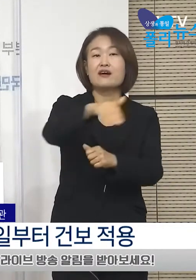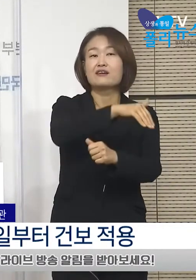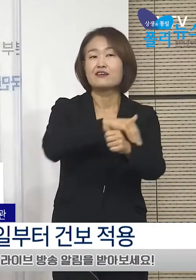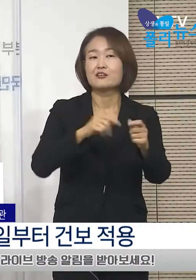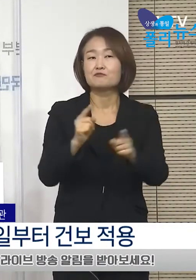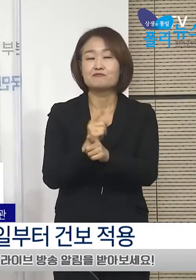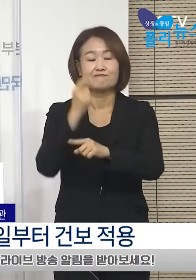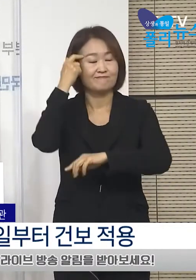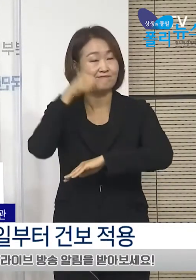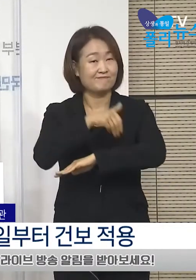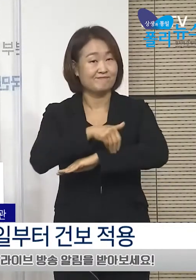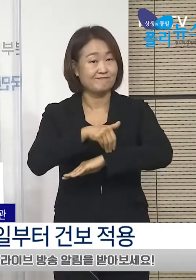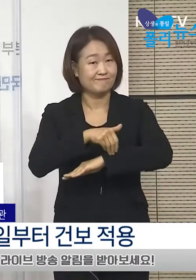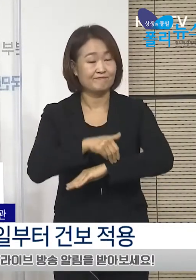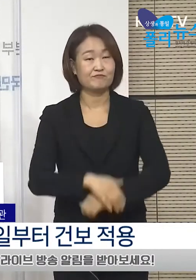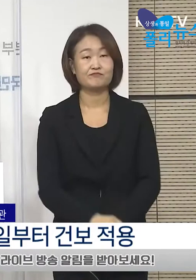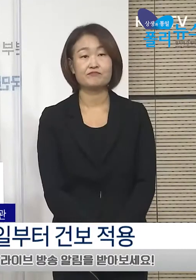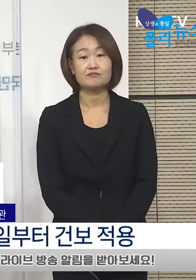기대합니다.